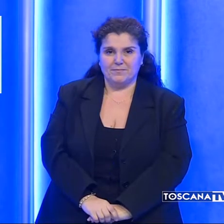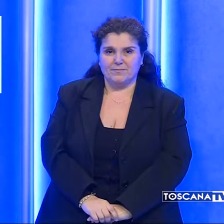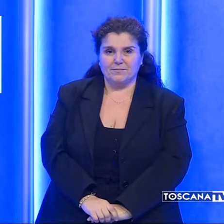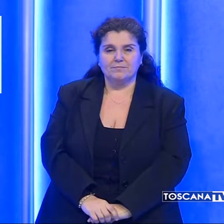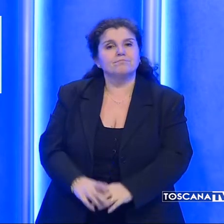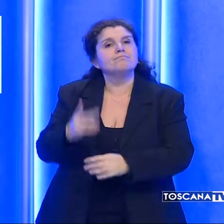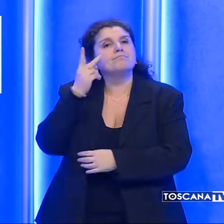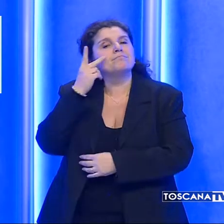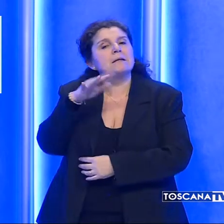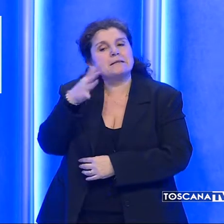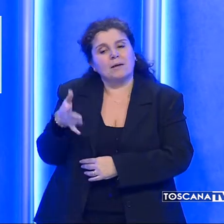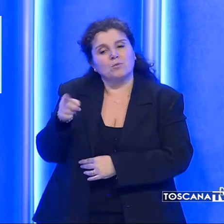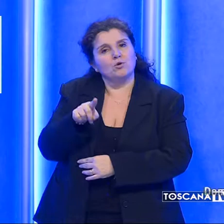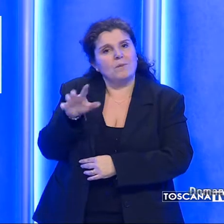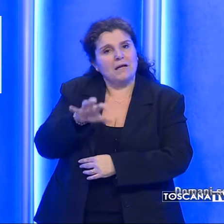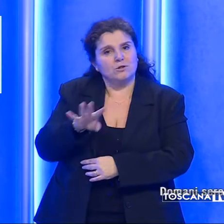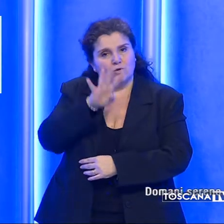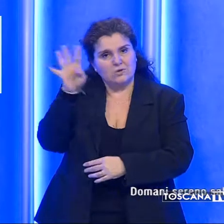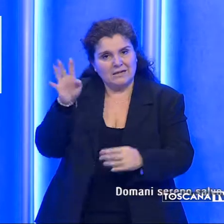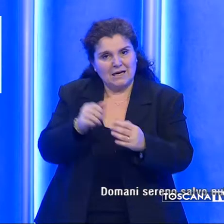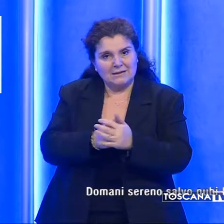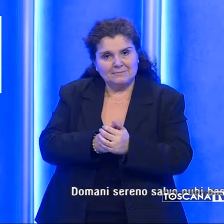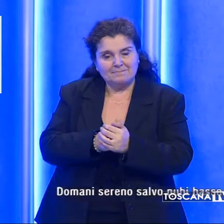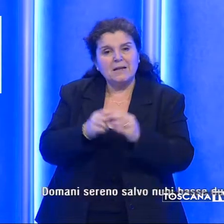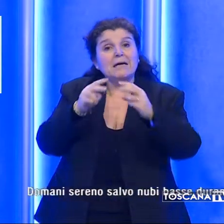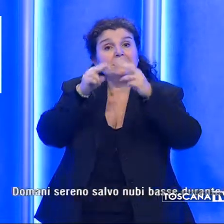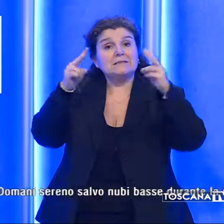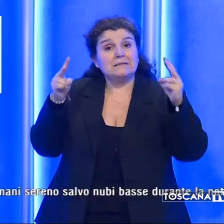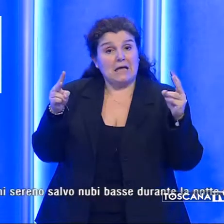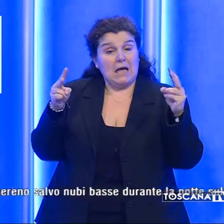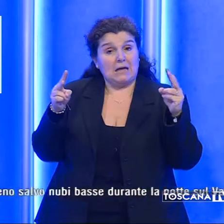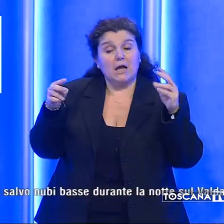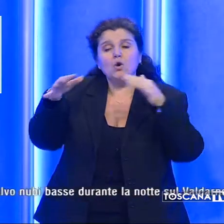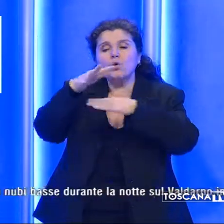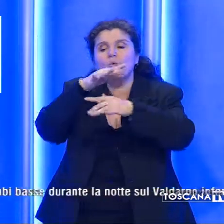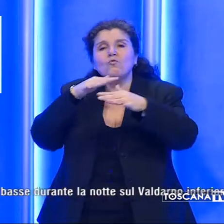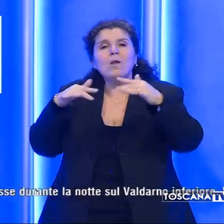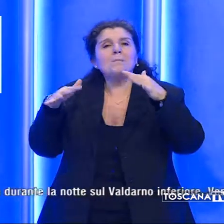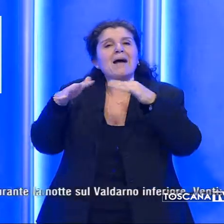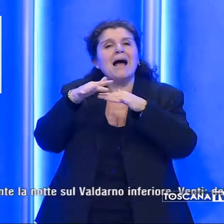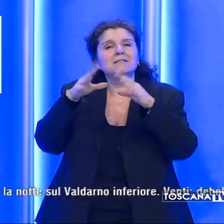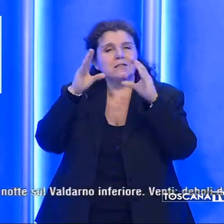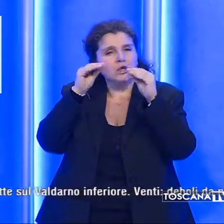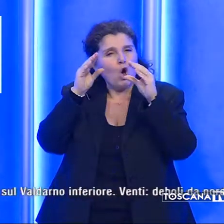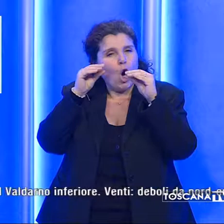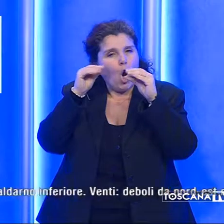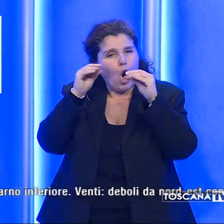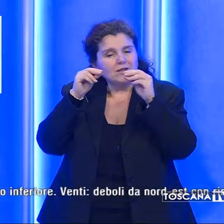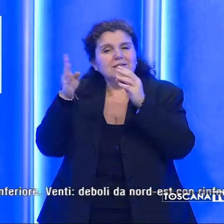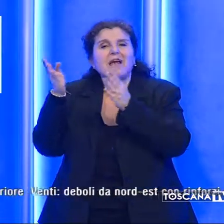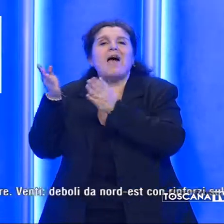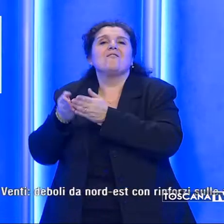Chiudiamo con le previsioni meteo per domani. Sereno, salvo nubi basse durante la notte sul